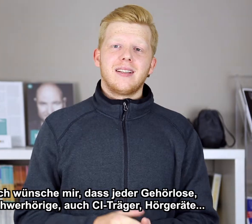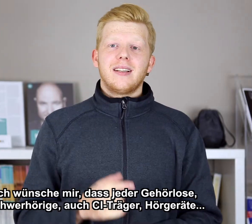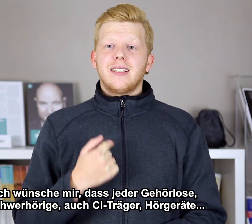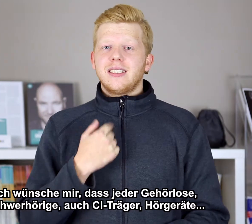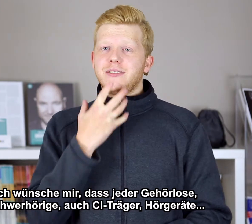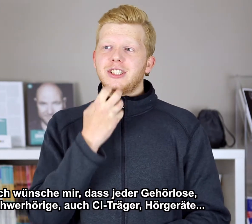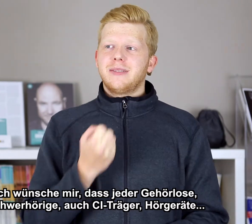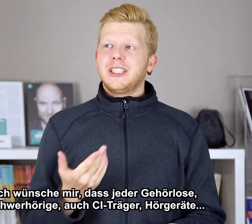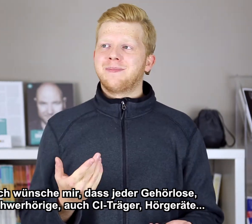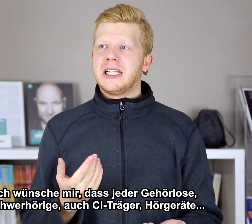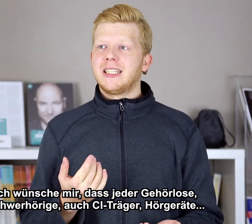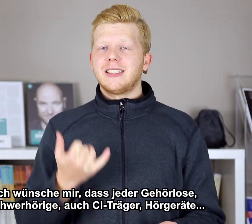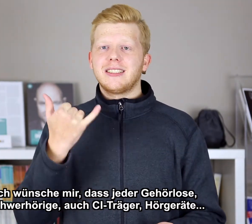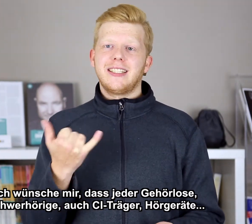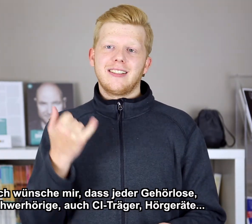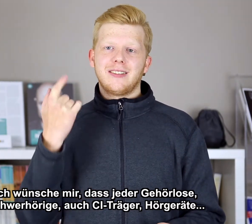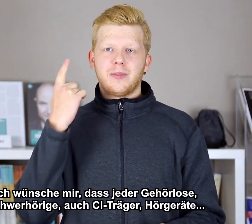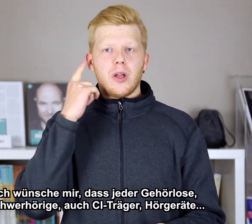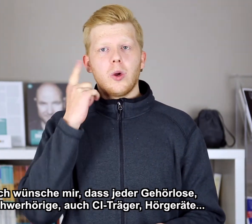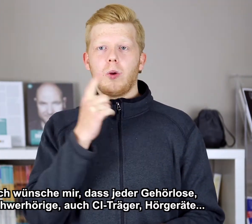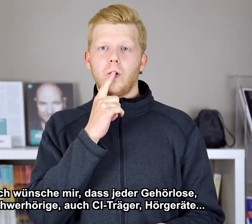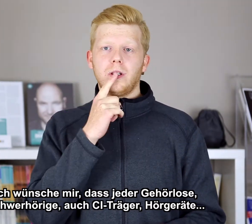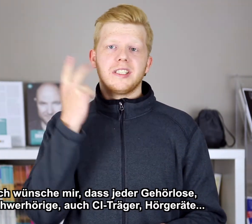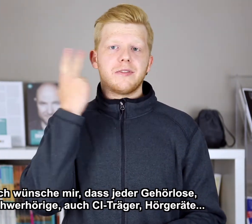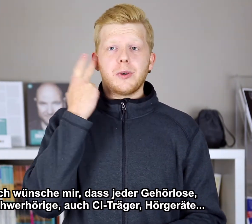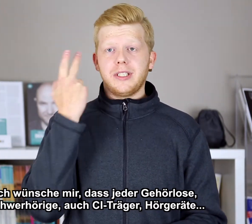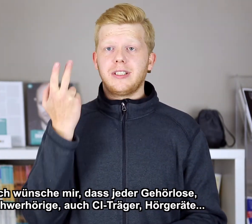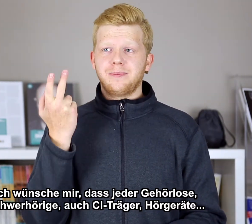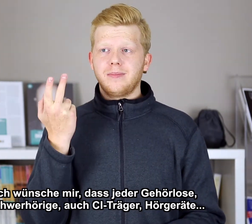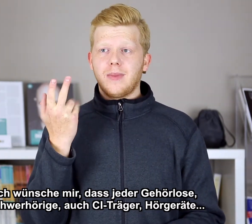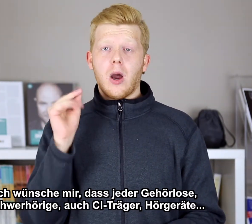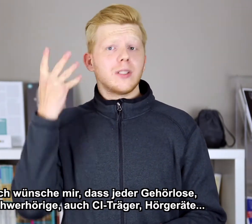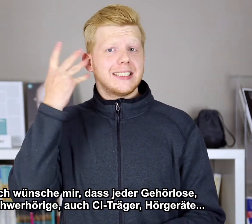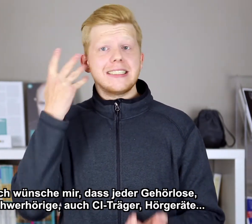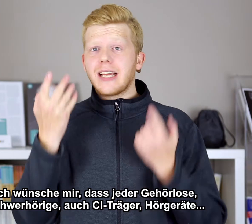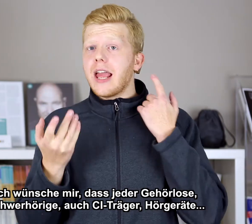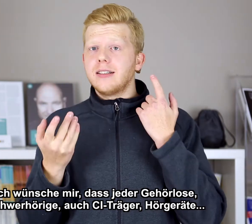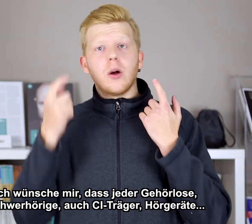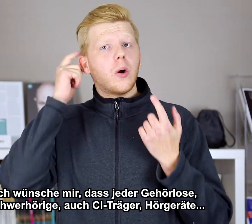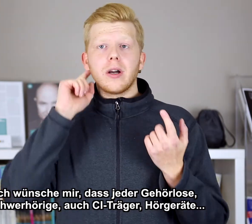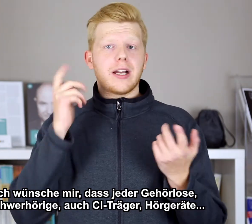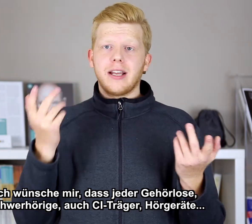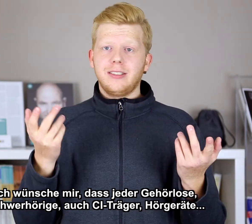Ich wünsche mir, dass jeder Hörlose, schwöriger, auch sie, Träger, Hörgeräte,